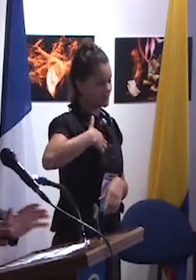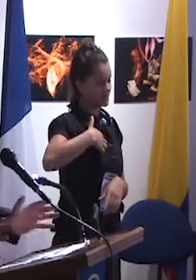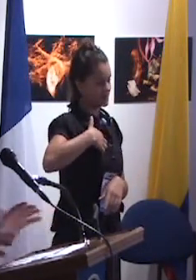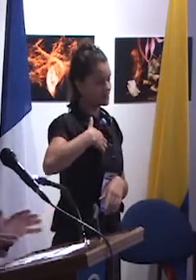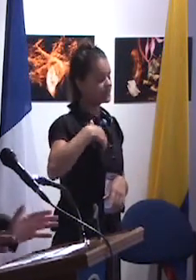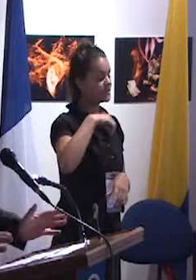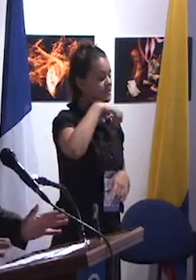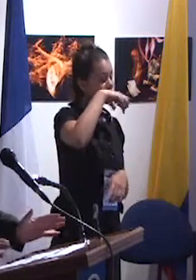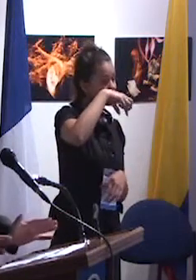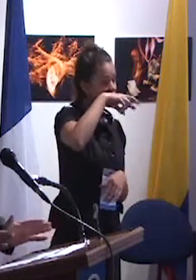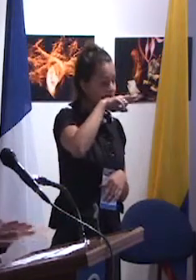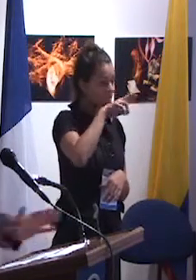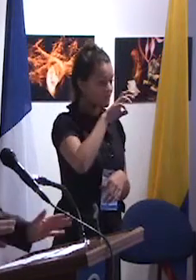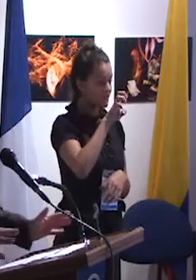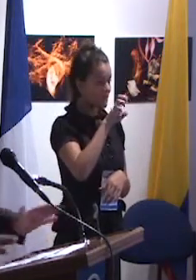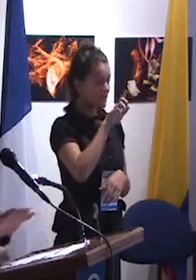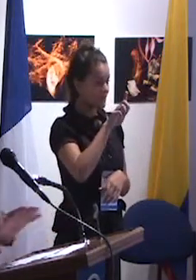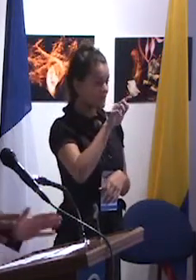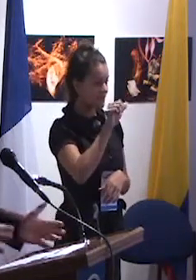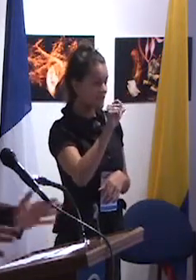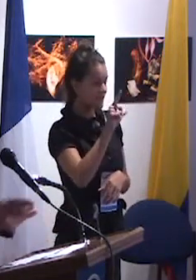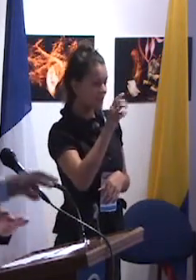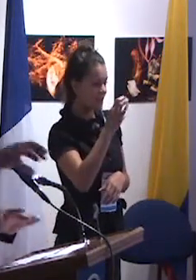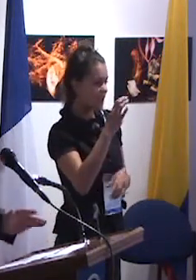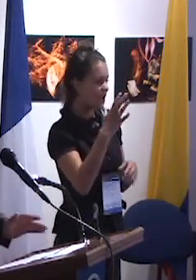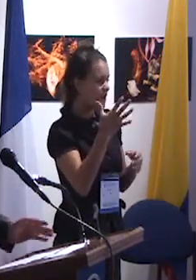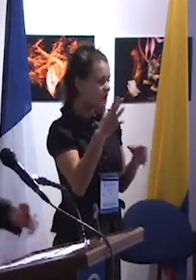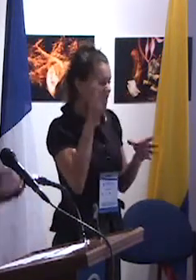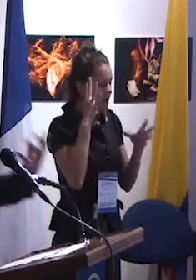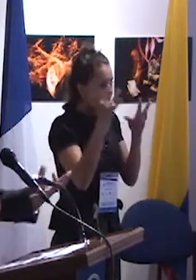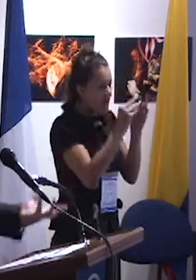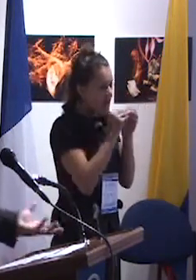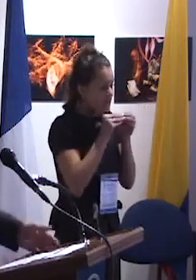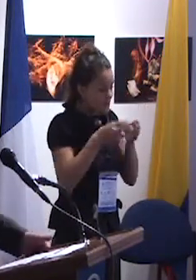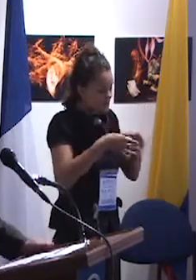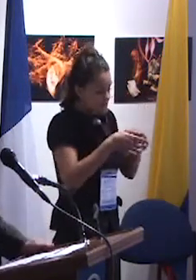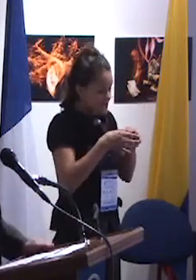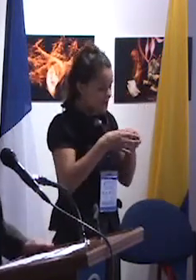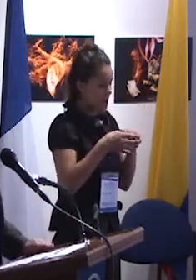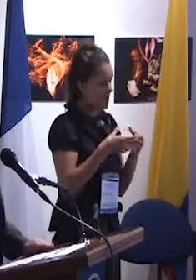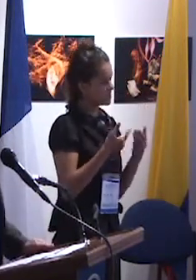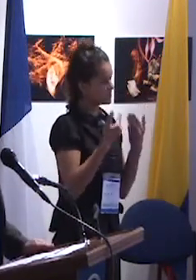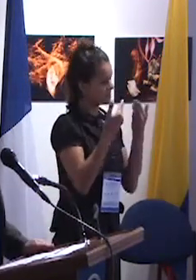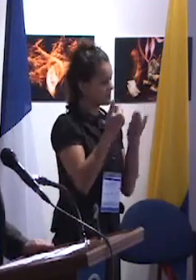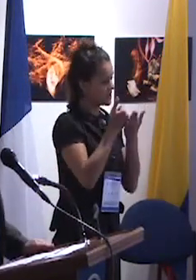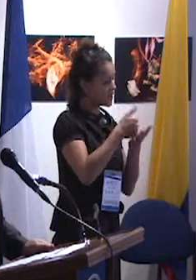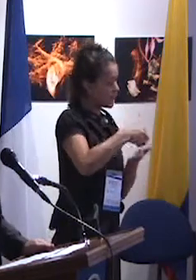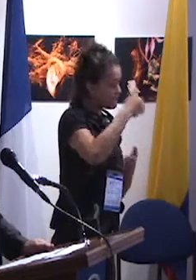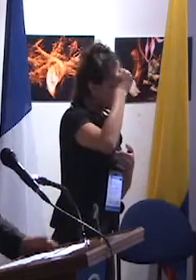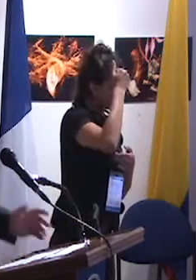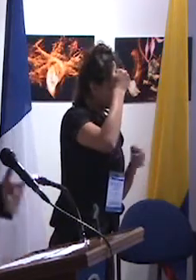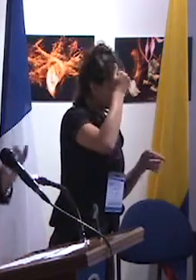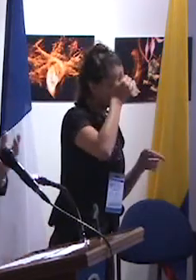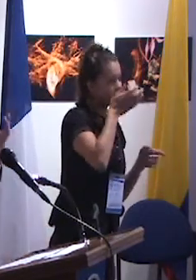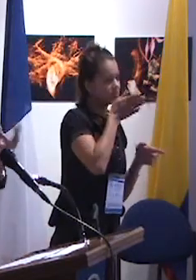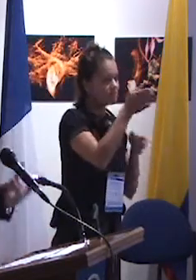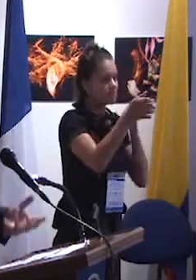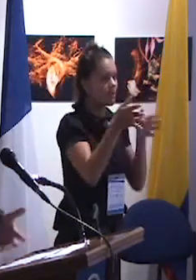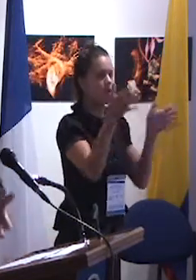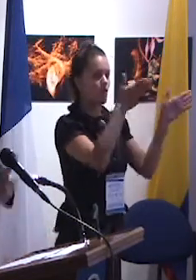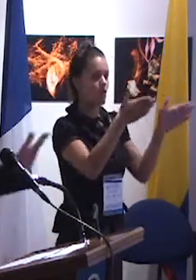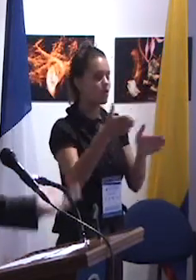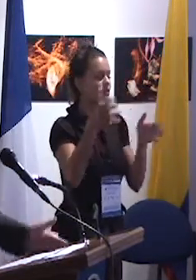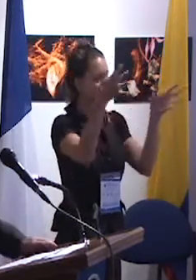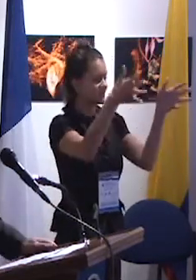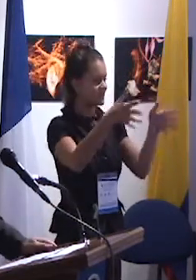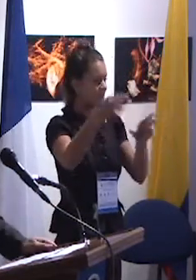PREFARC más o menos es una movilidad que permite a los profesores de dar cursos a estudiantes de maestría. Pero usted sabe también